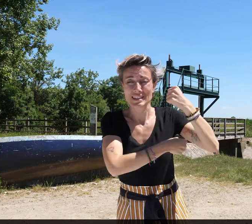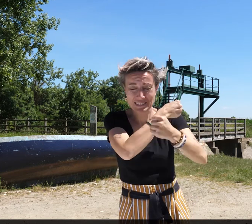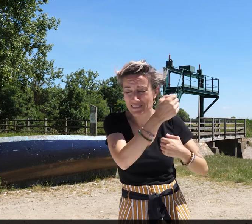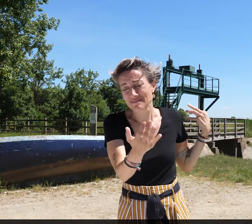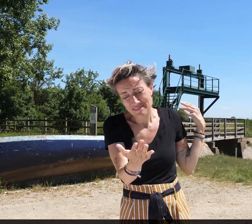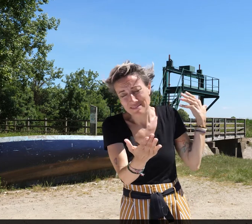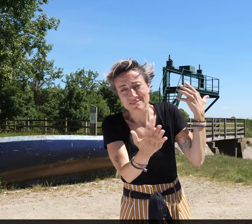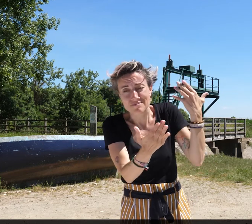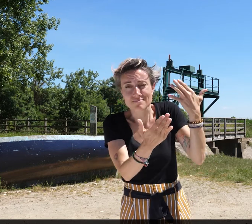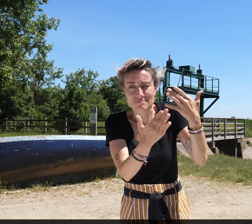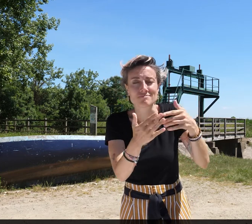Mais année après année,